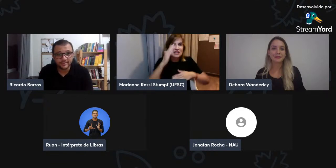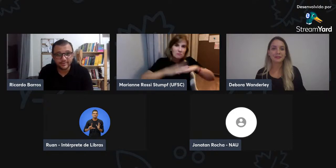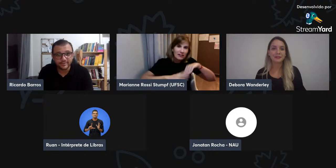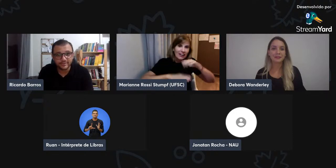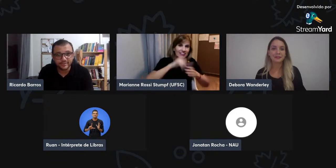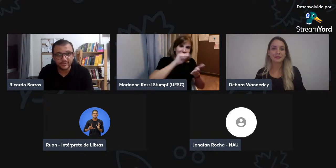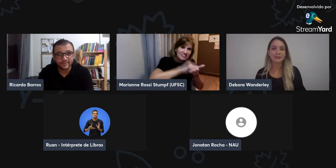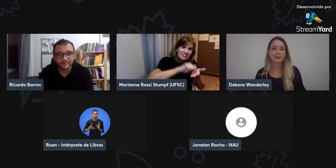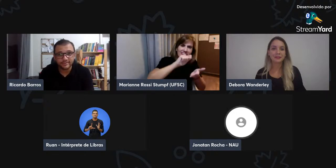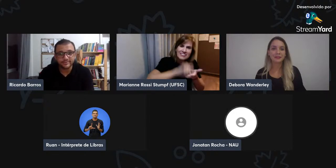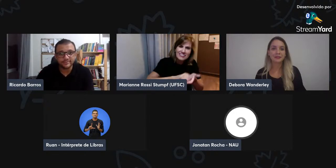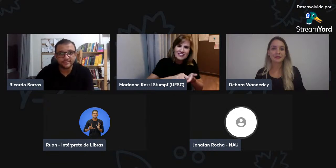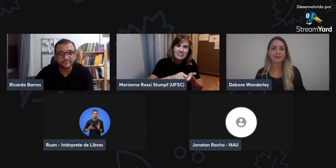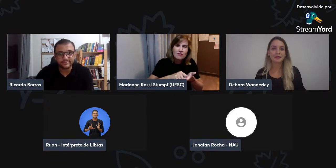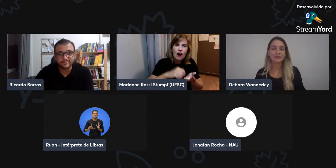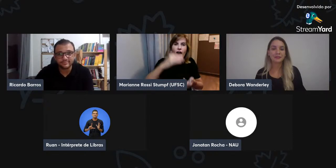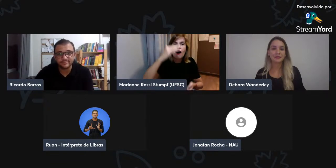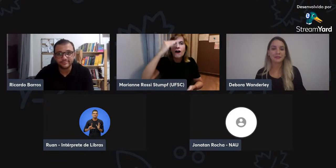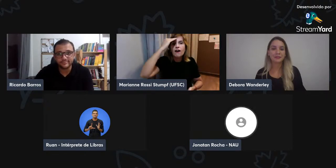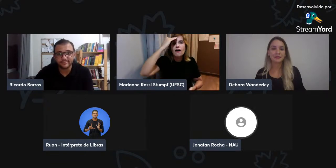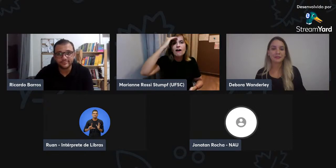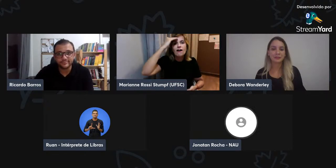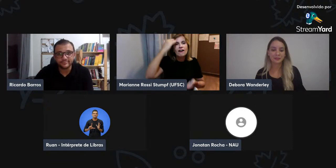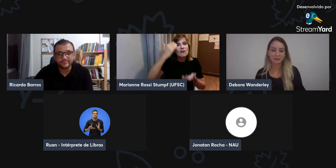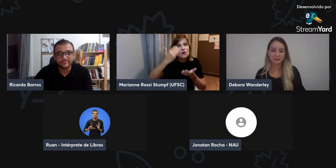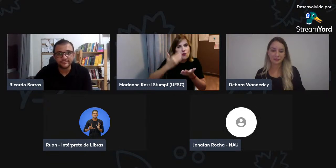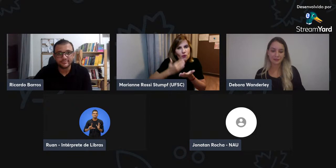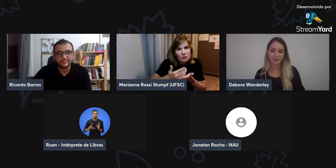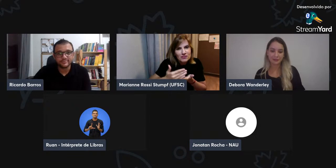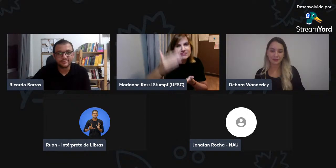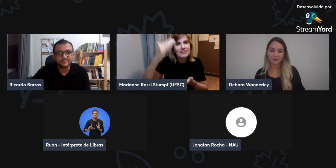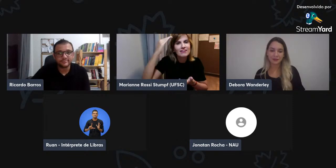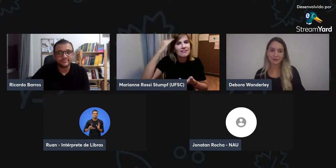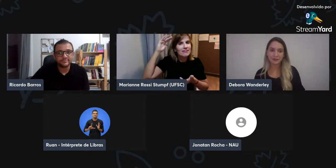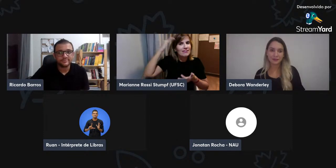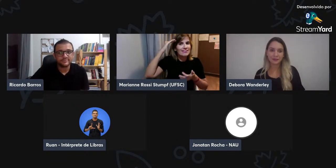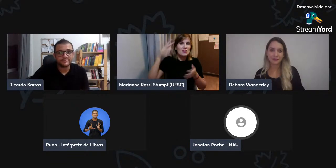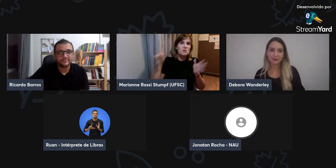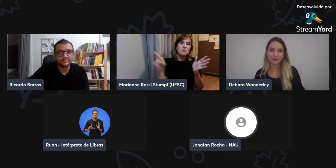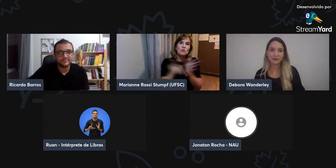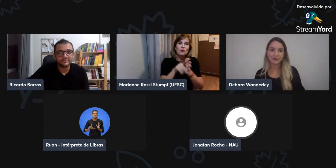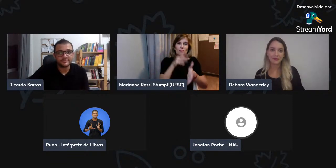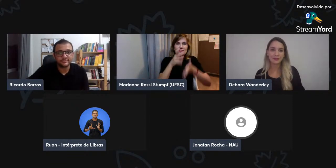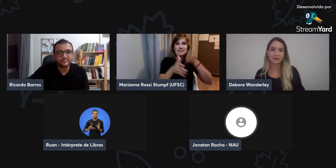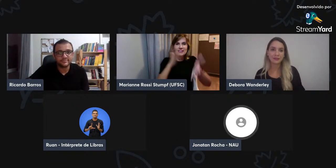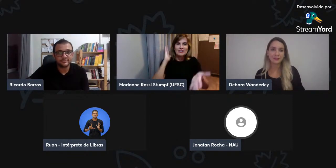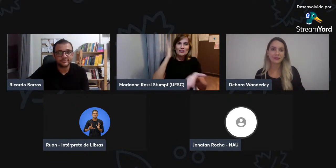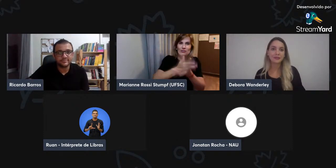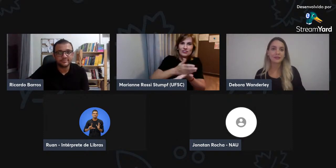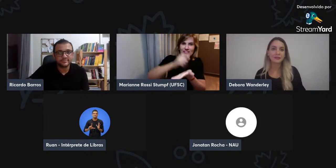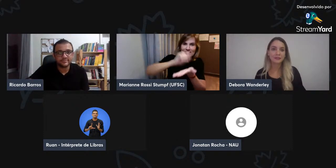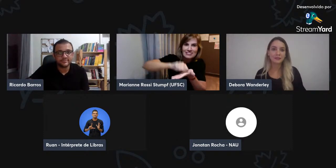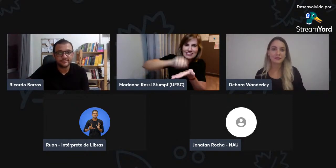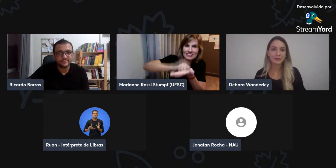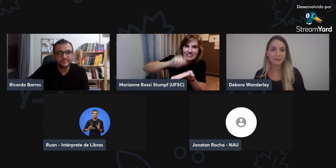Então, comecei a escrever, né? Para os profissionais... Até começar a entender...